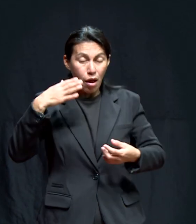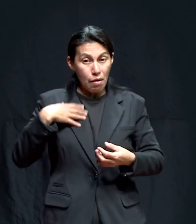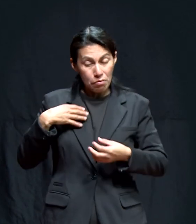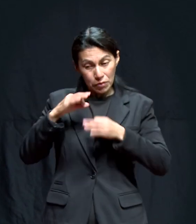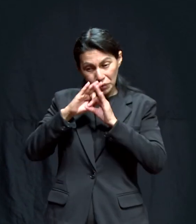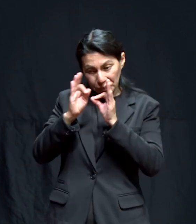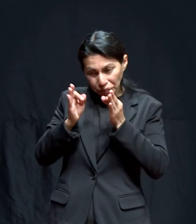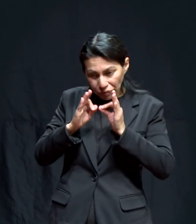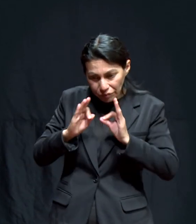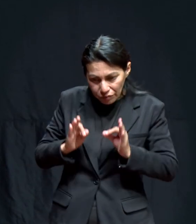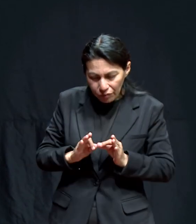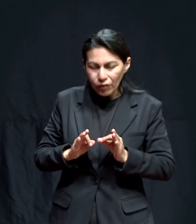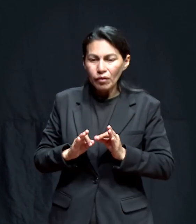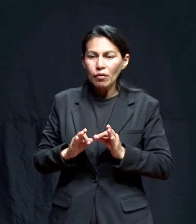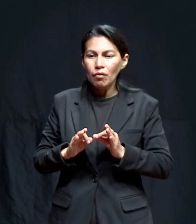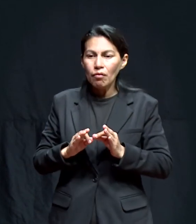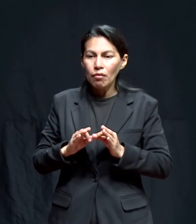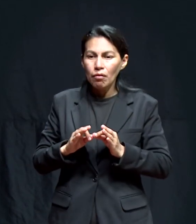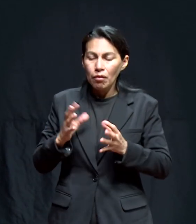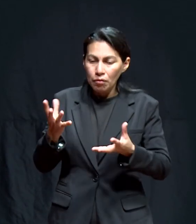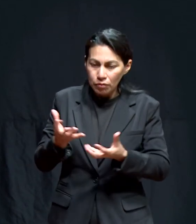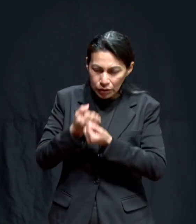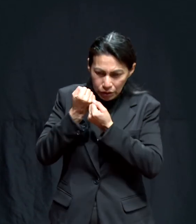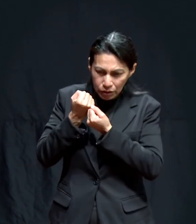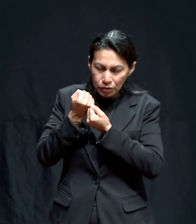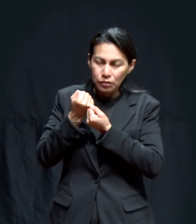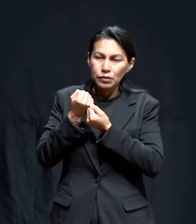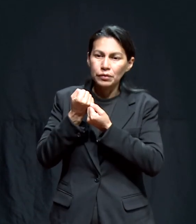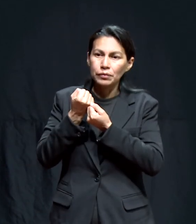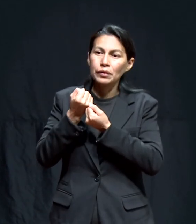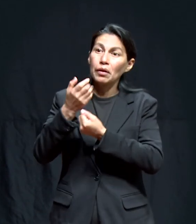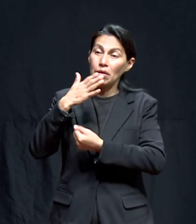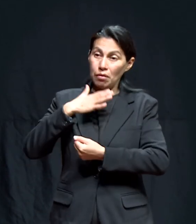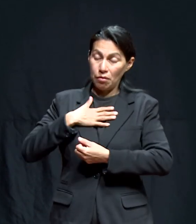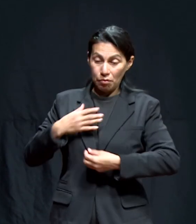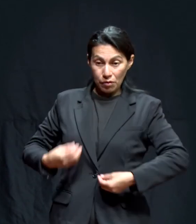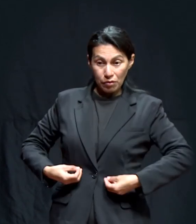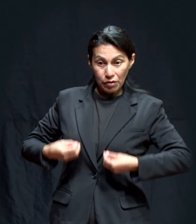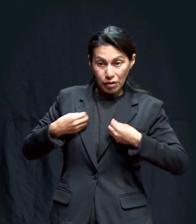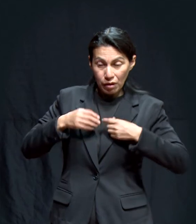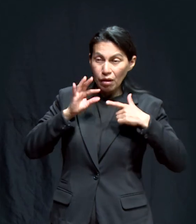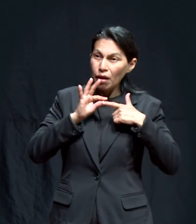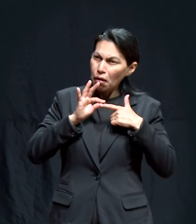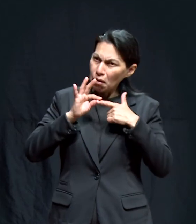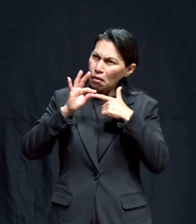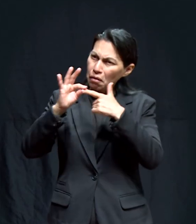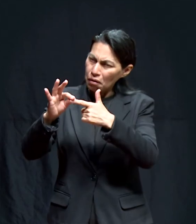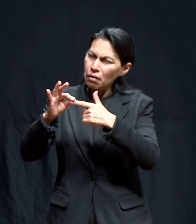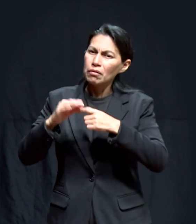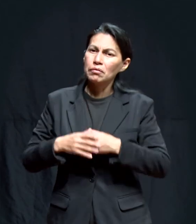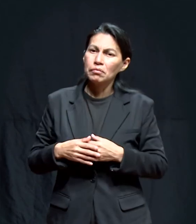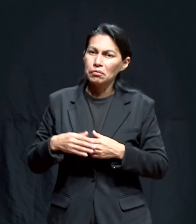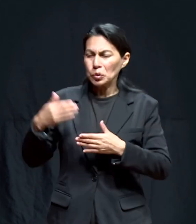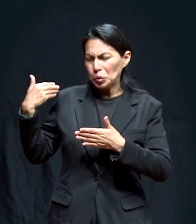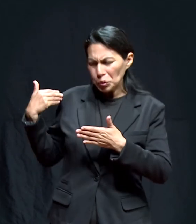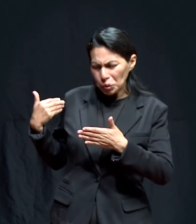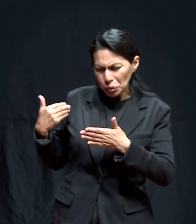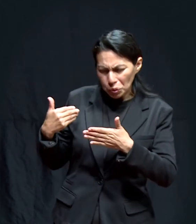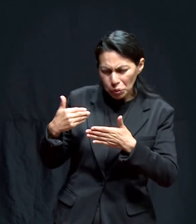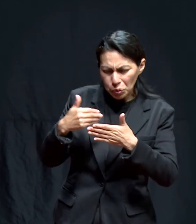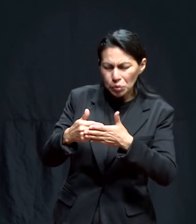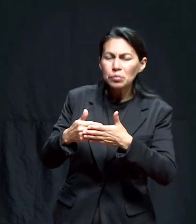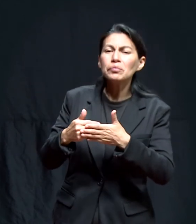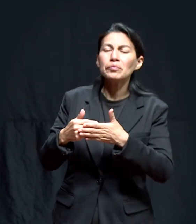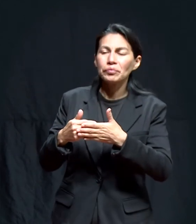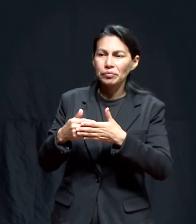Él me formó, Él me rescató, y Él ha conducido mi vida hasta hoy. Amén,